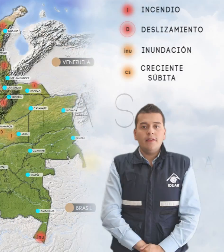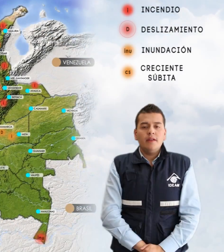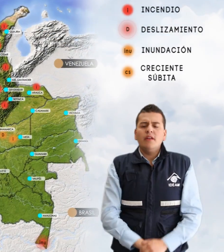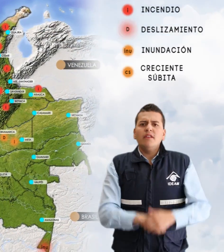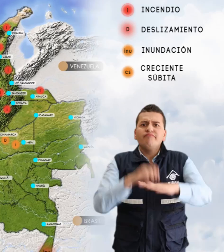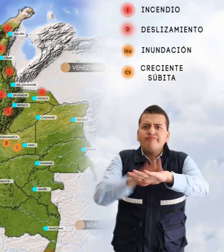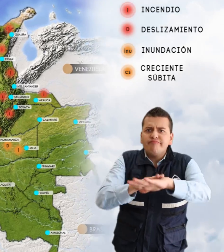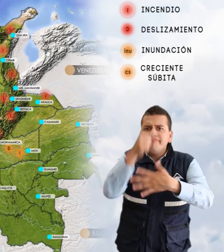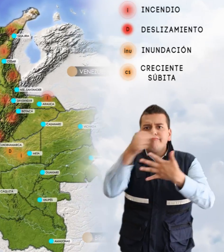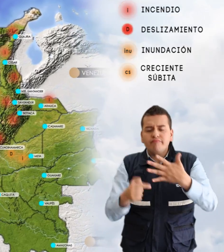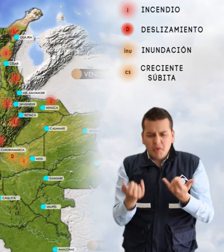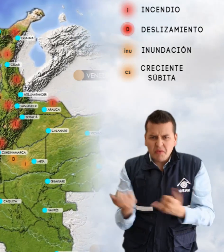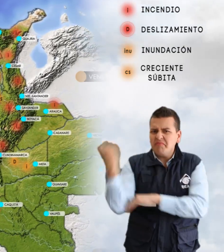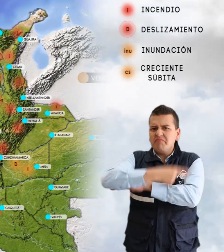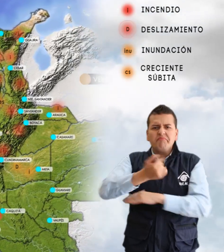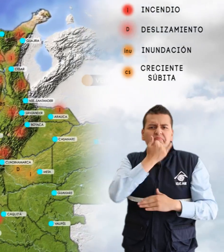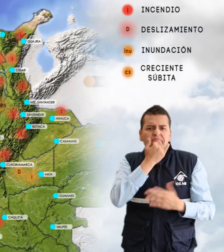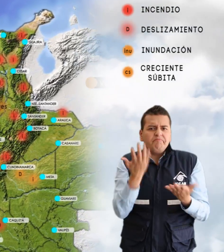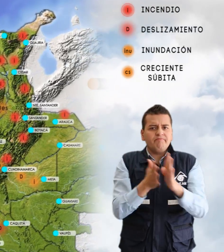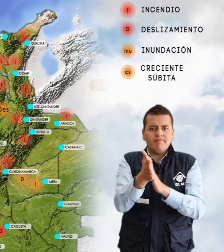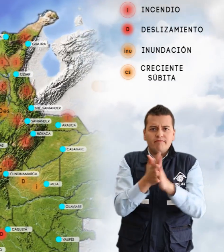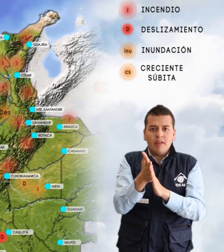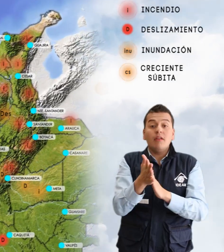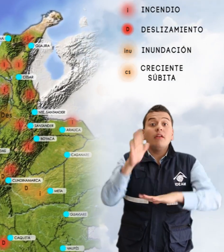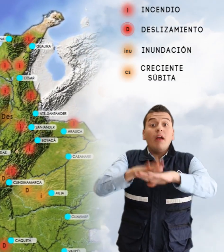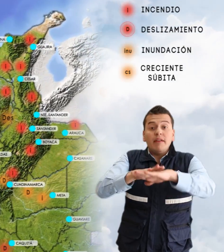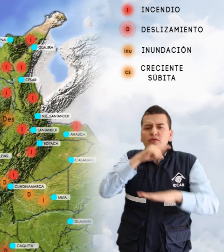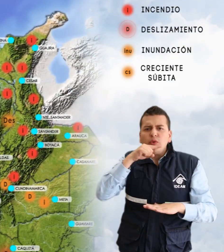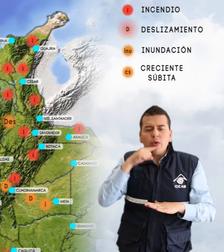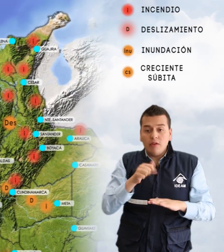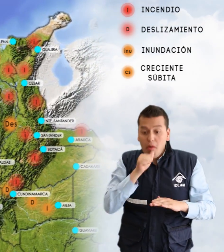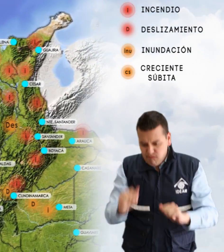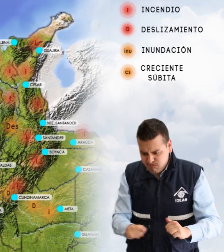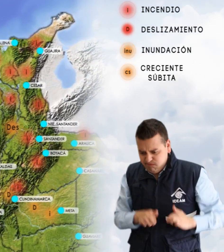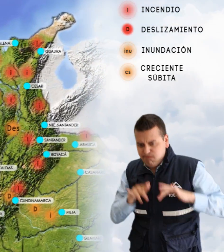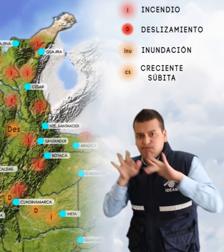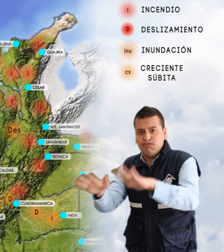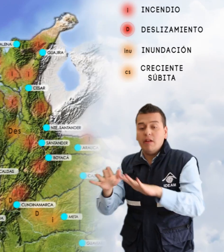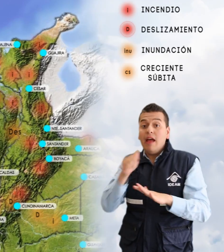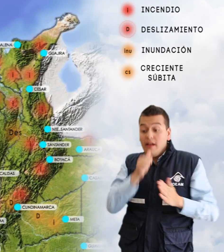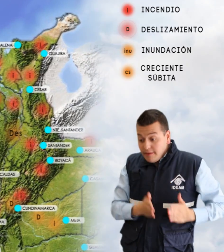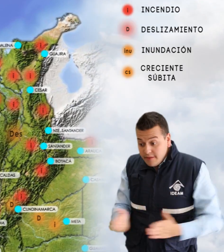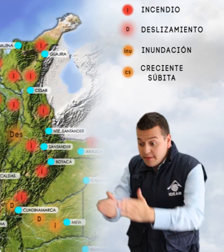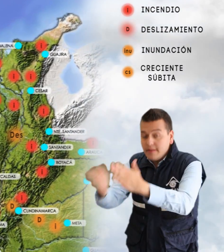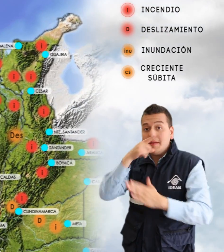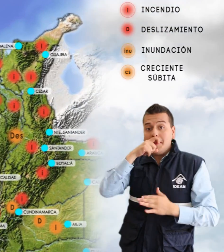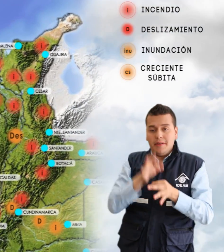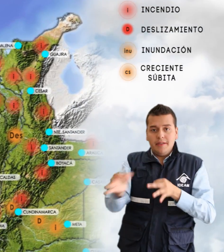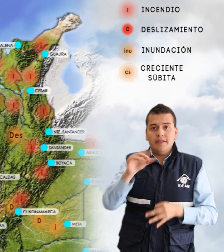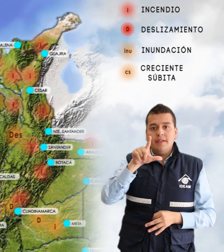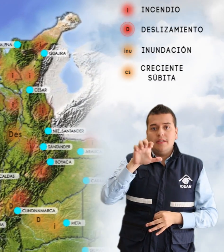Las alertas vigentes para el día de hoy son las siguientes. En alerta roja por inundación lenta en el río Amazonas a la altura del